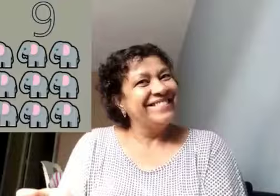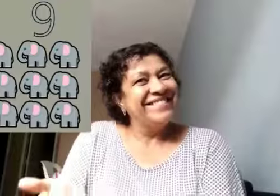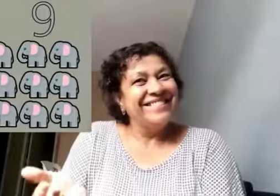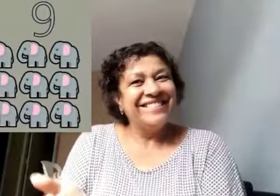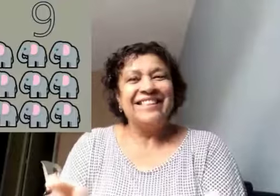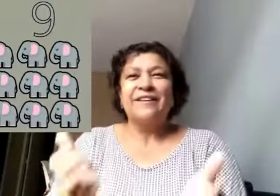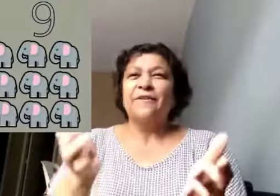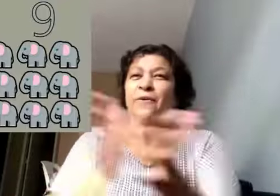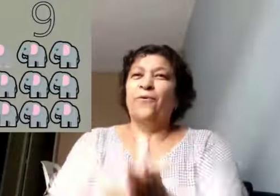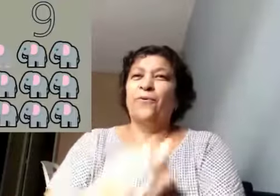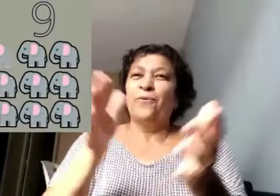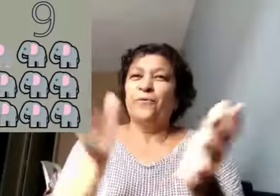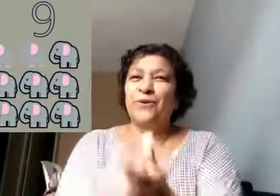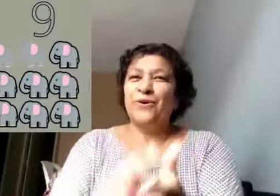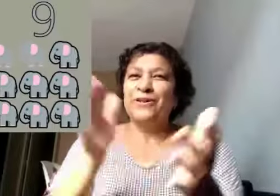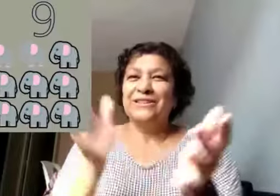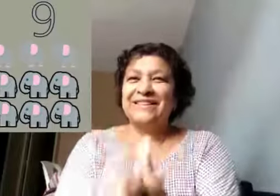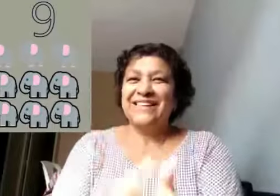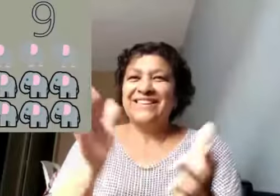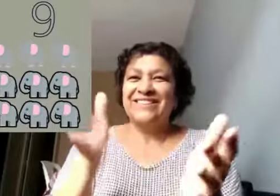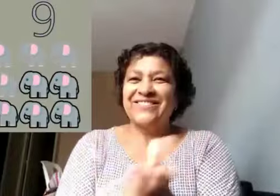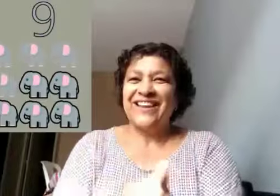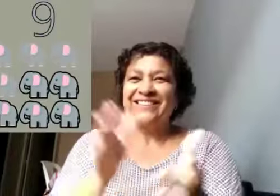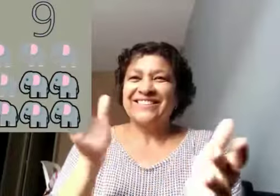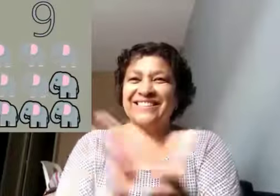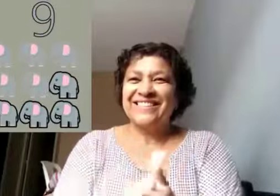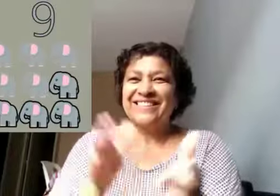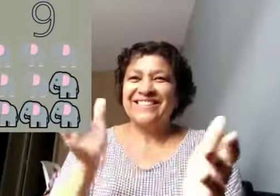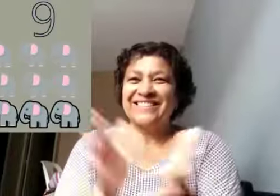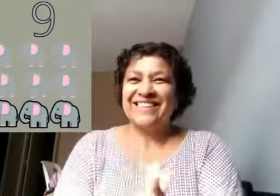Nove elefantes incomodam muita gente.